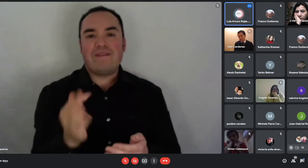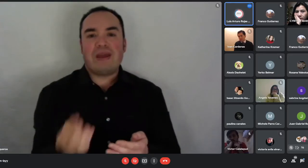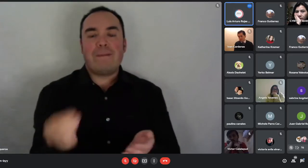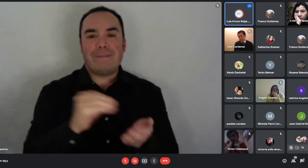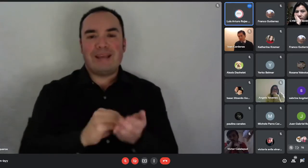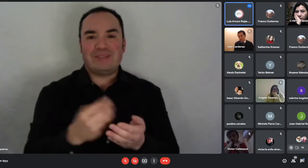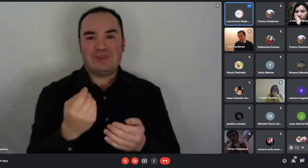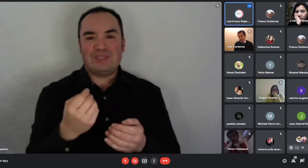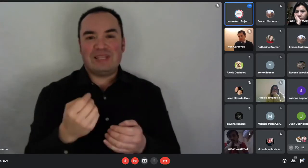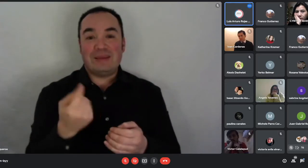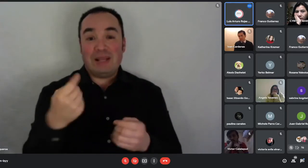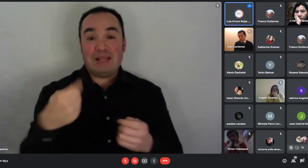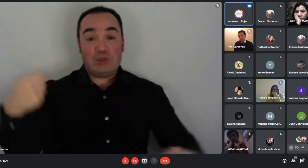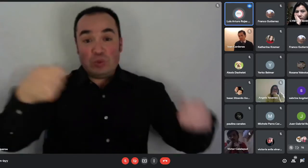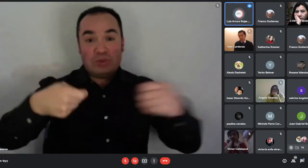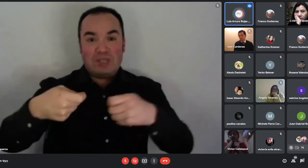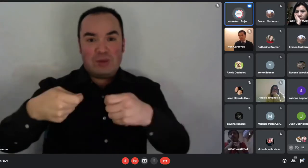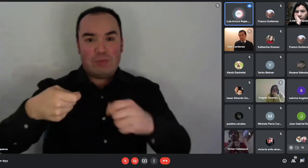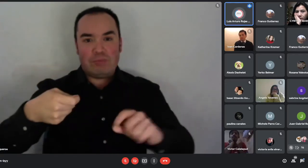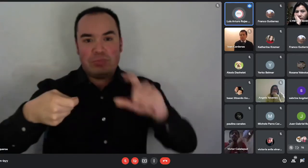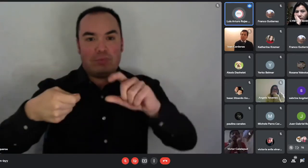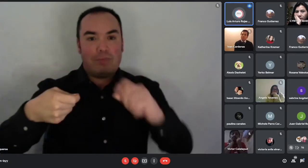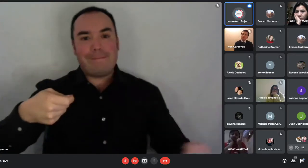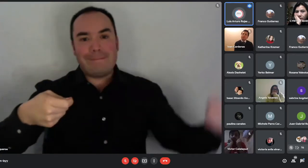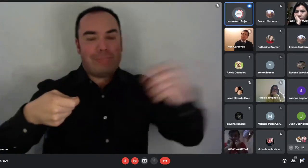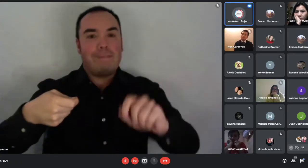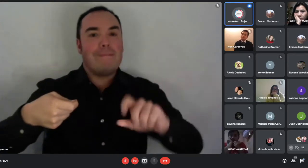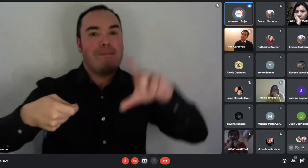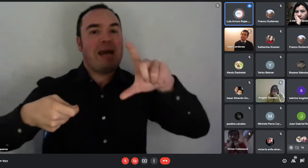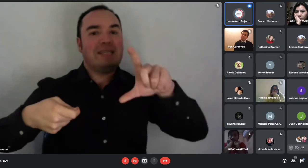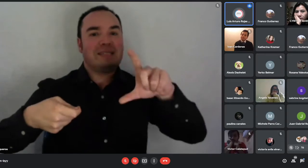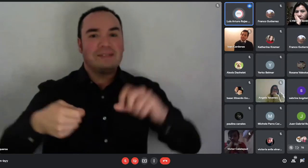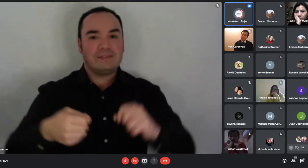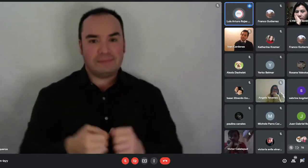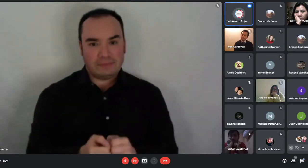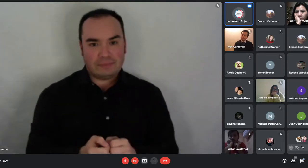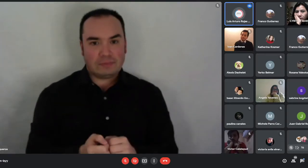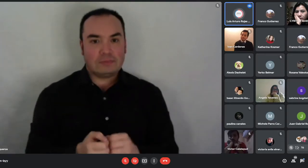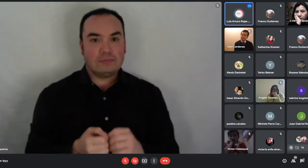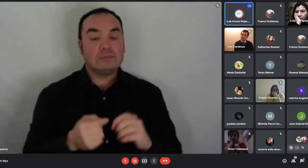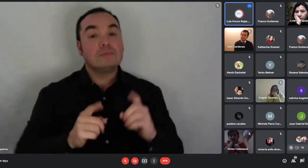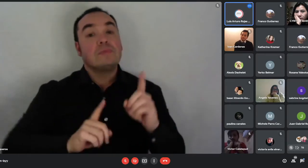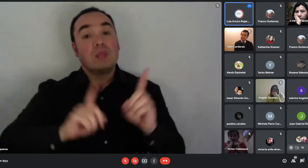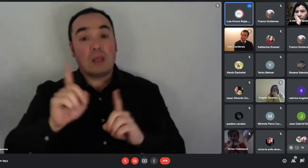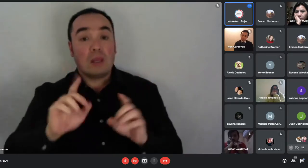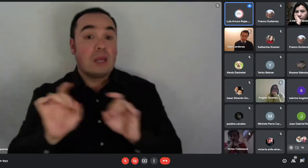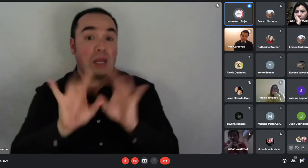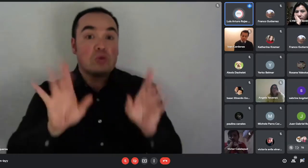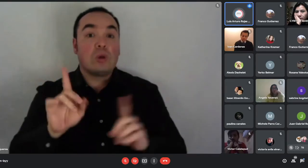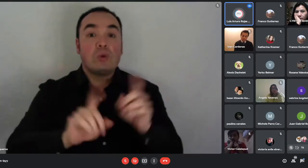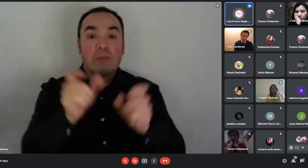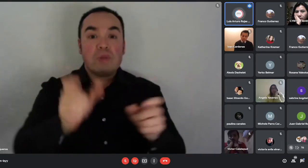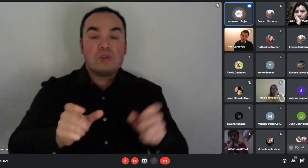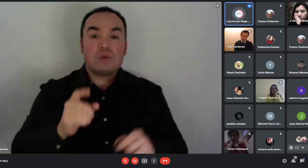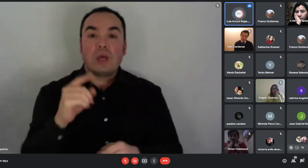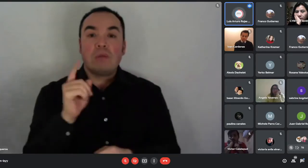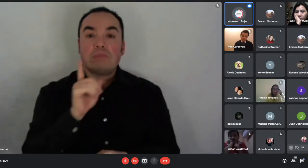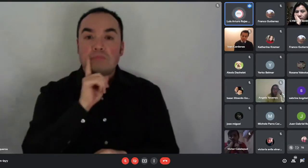las personas que acreditan alguna discapacidad, se les puede asignar